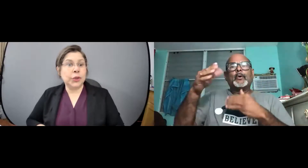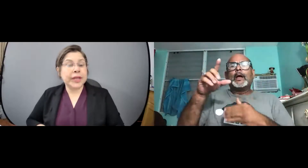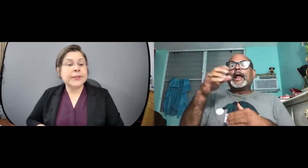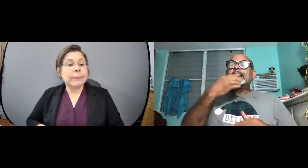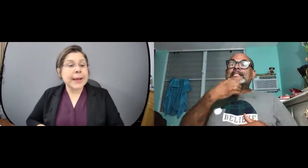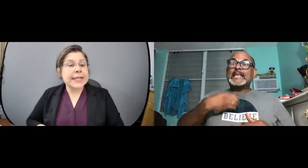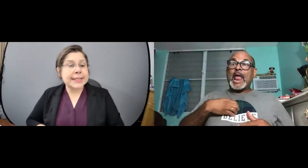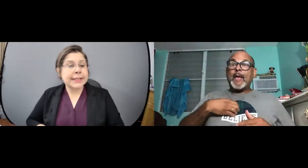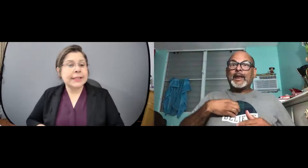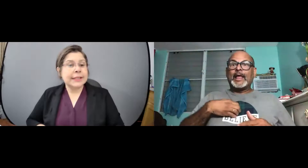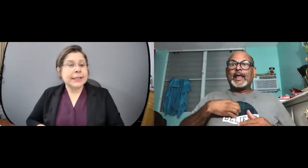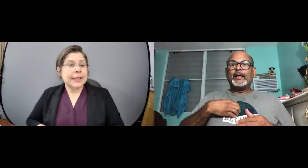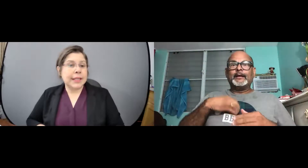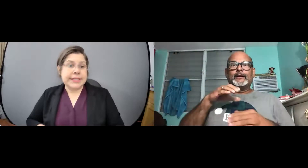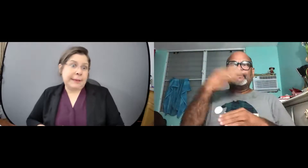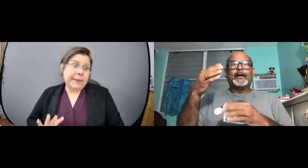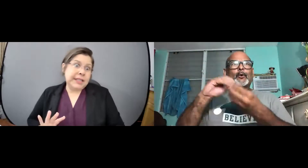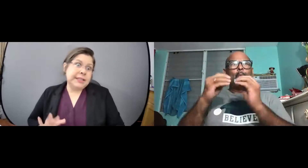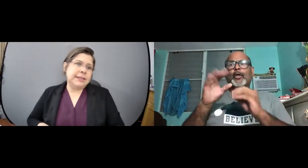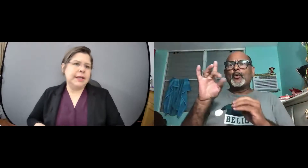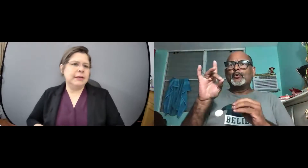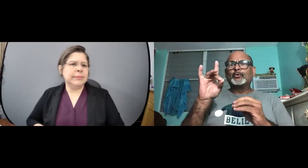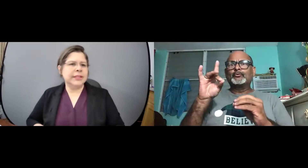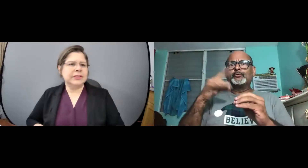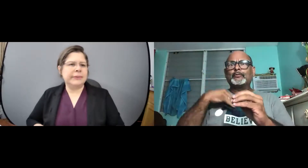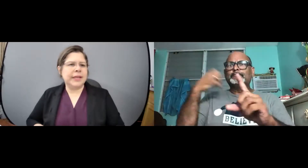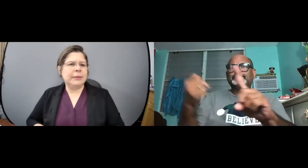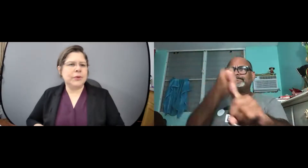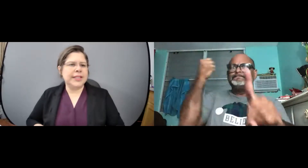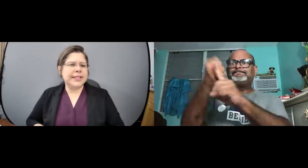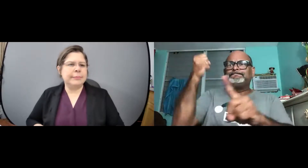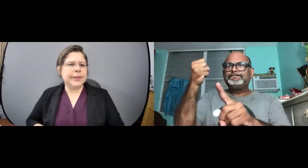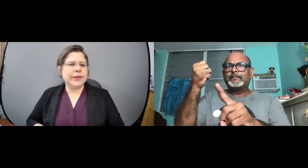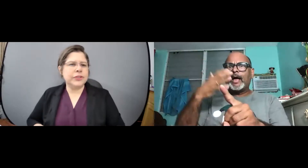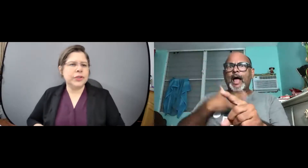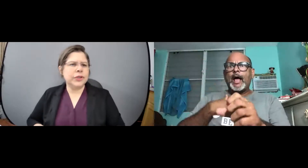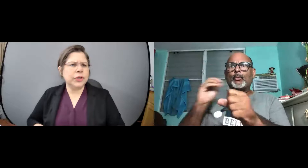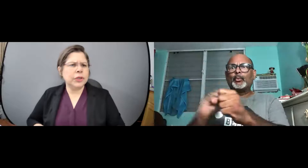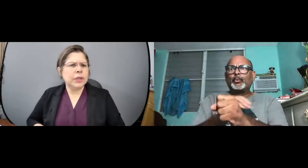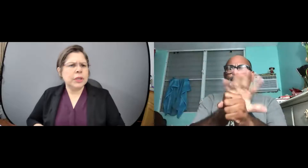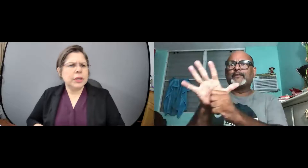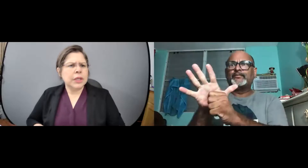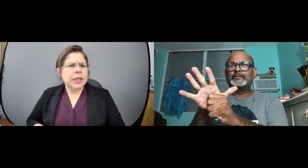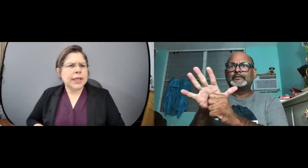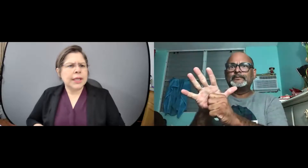cuando todo esto pase quizás para diciembre no sabemos en diciembre 8